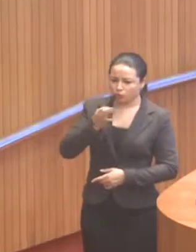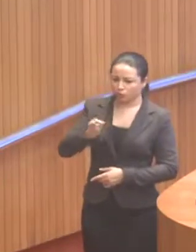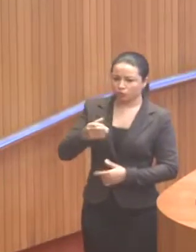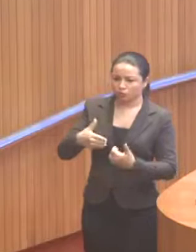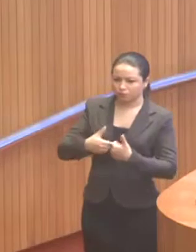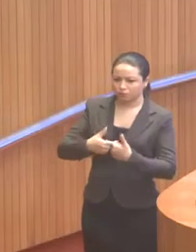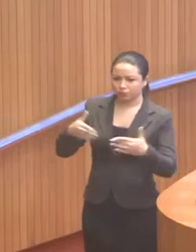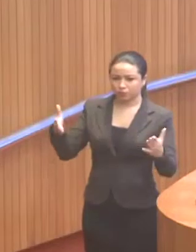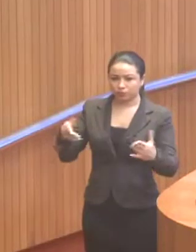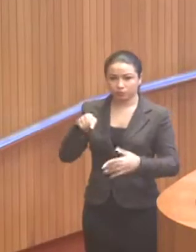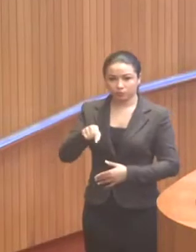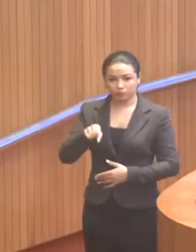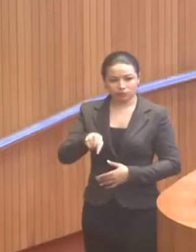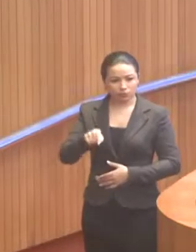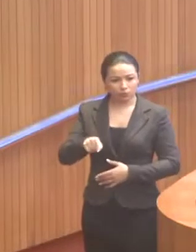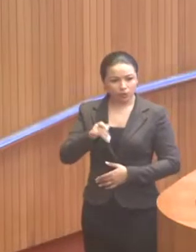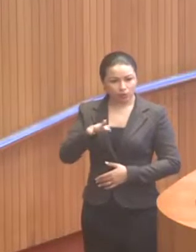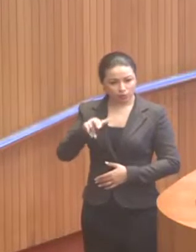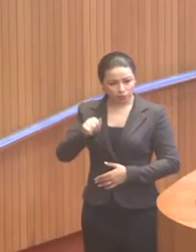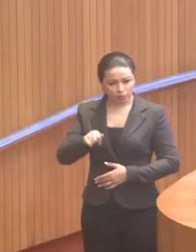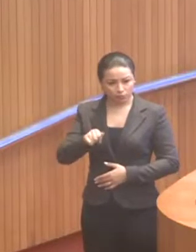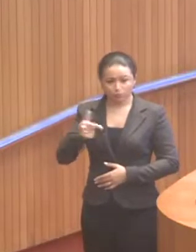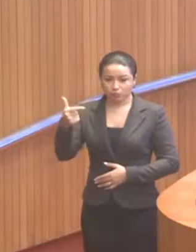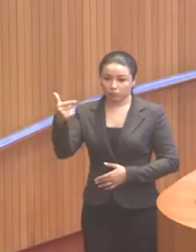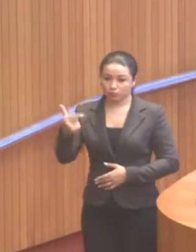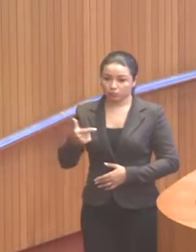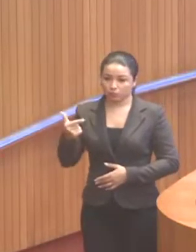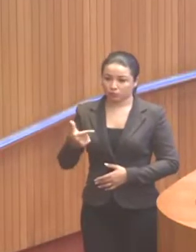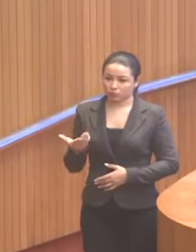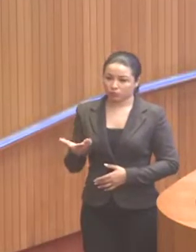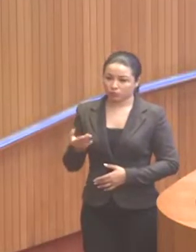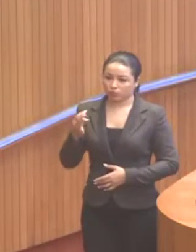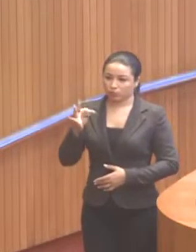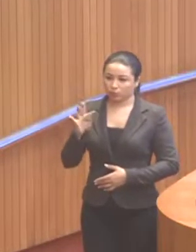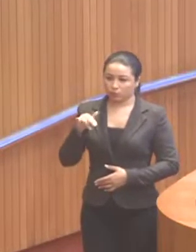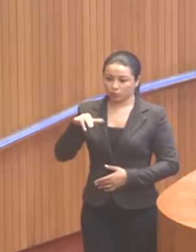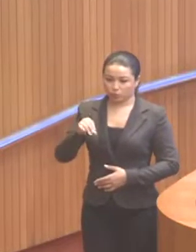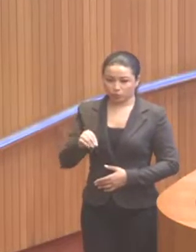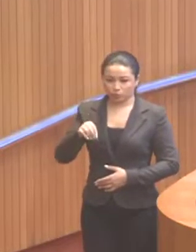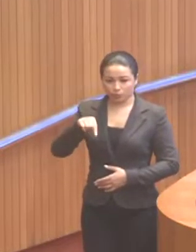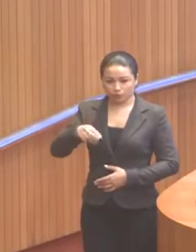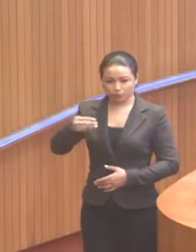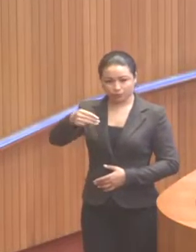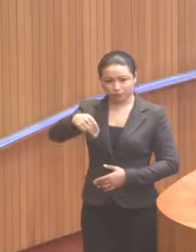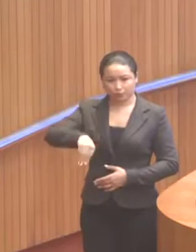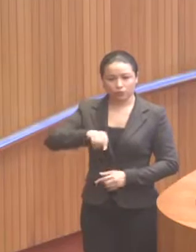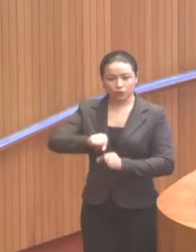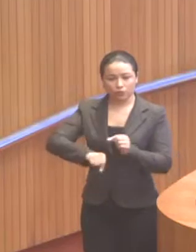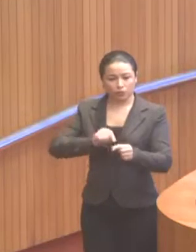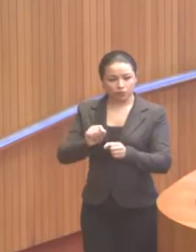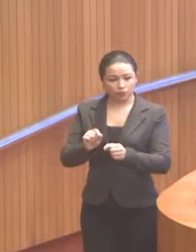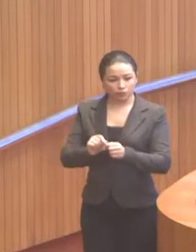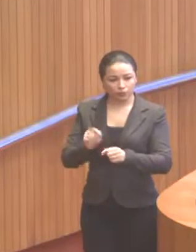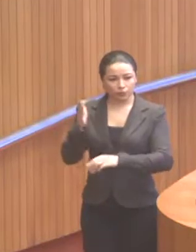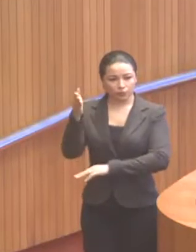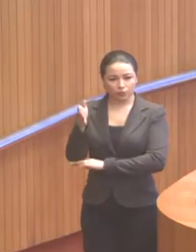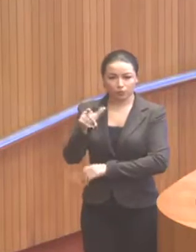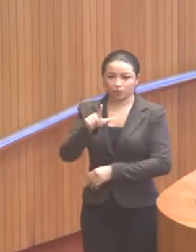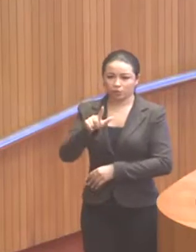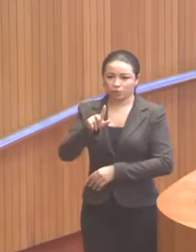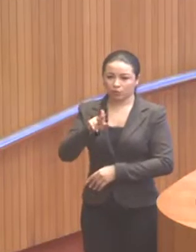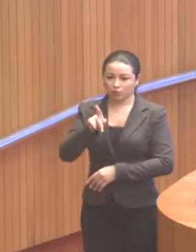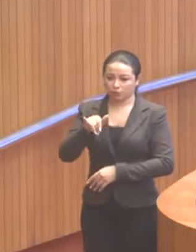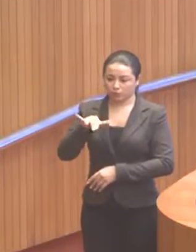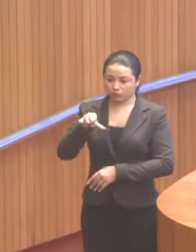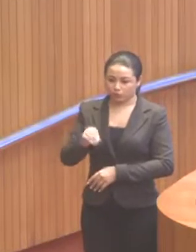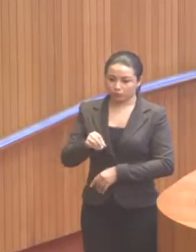lançamento da candidatura do segundo turno aqui no Maranhão, que será feito ali no Hotel Luzeiros, a